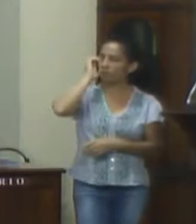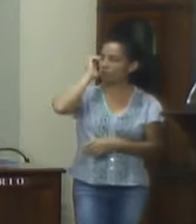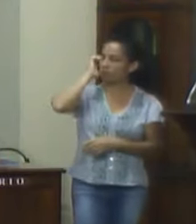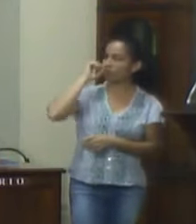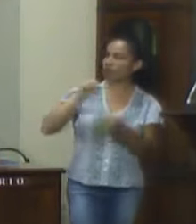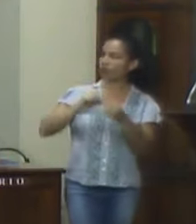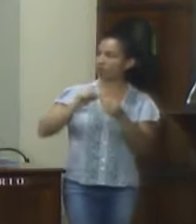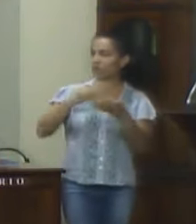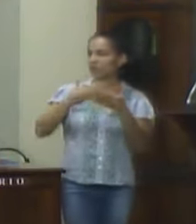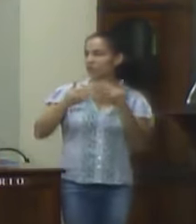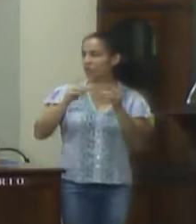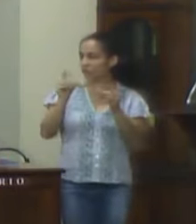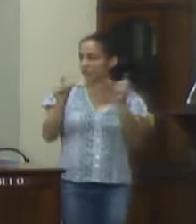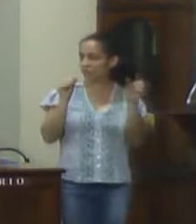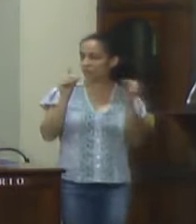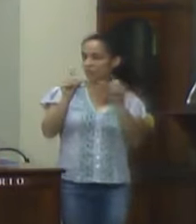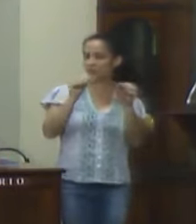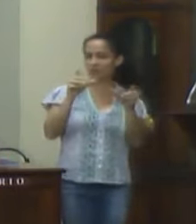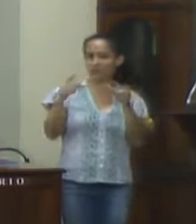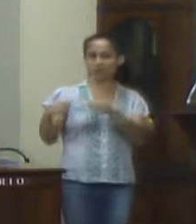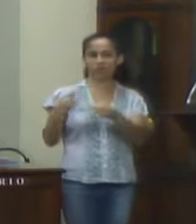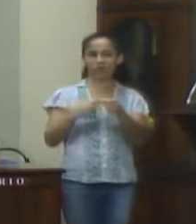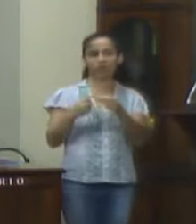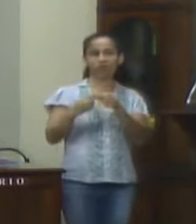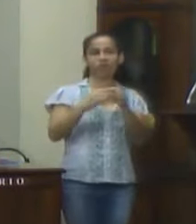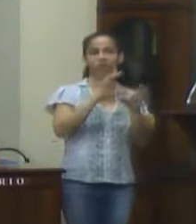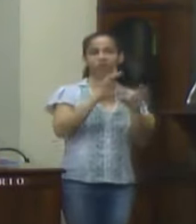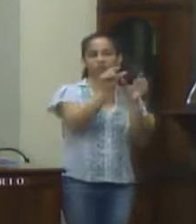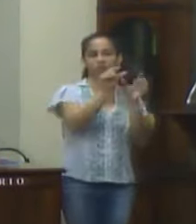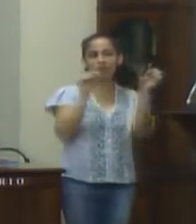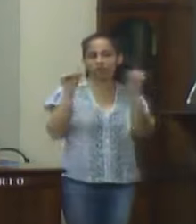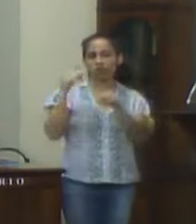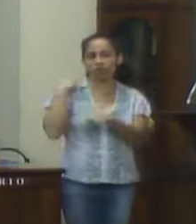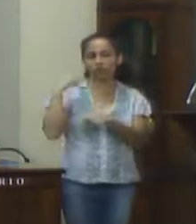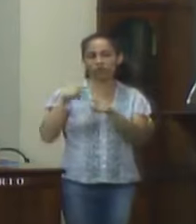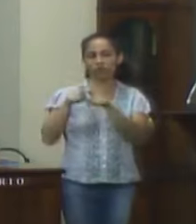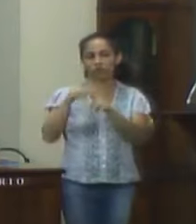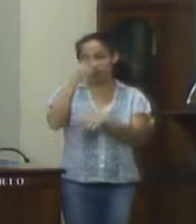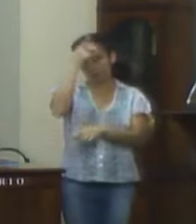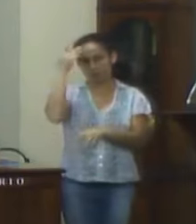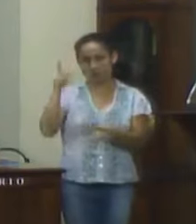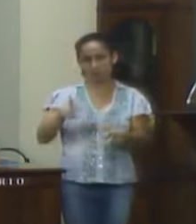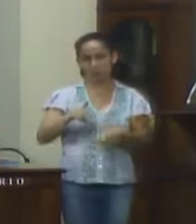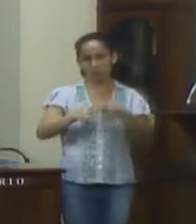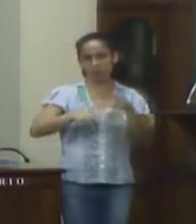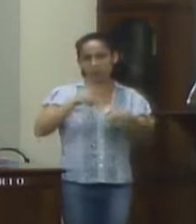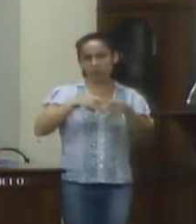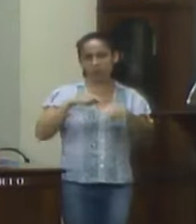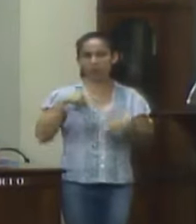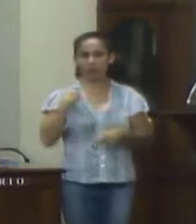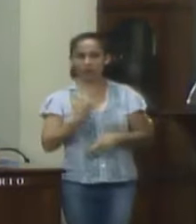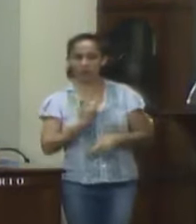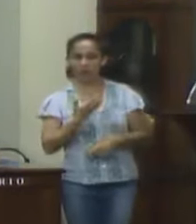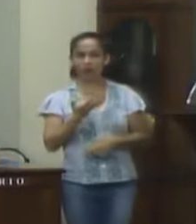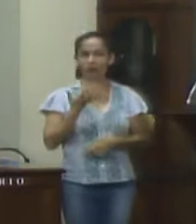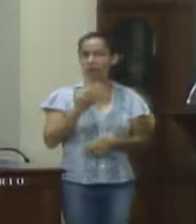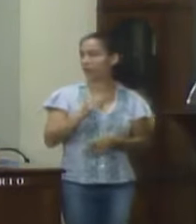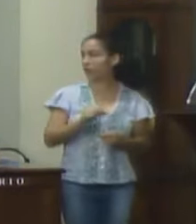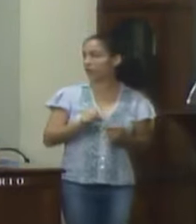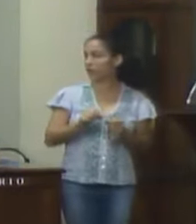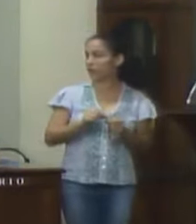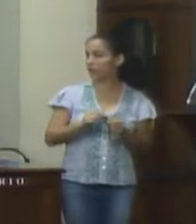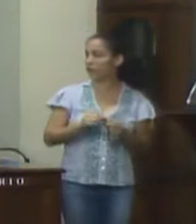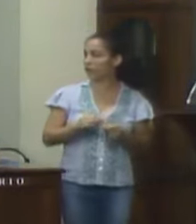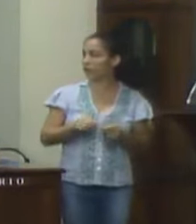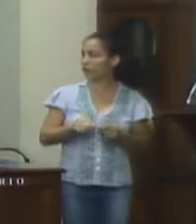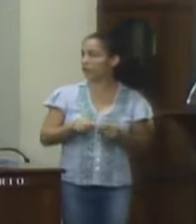aplicar dentro dos bairros com as necessidades dos bairros e dos munícipes em que a gente também já que a gente é o detentor não somos o